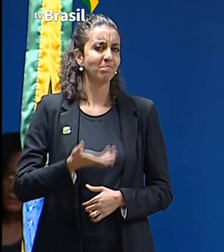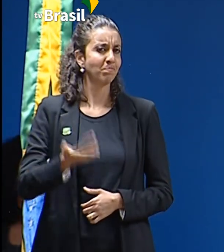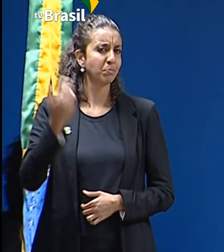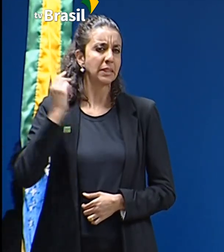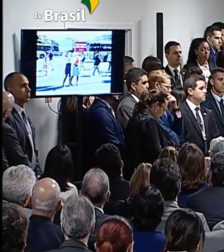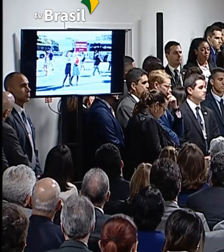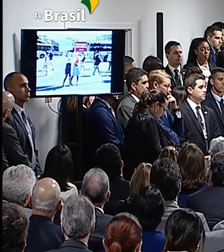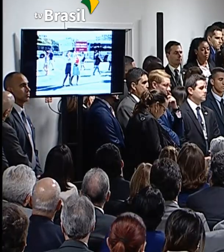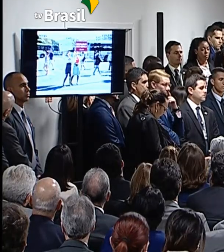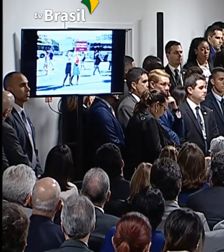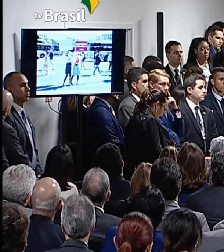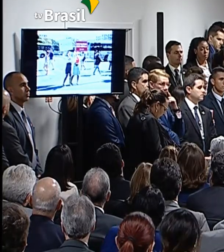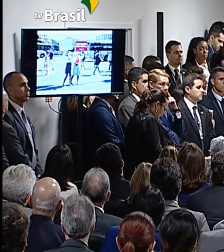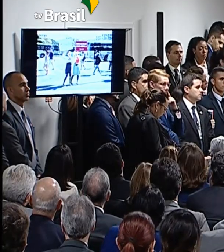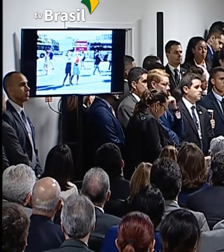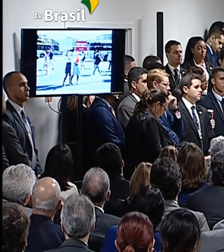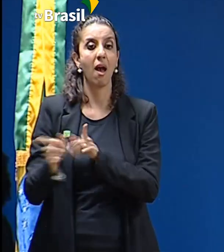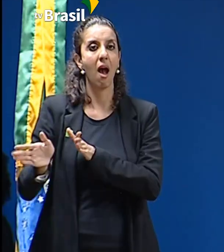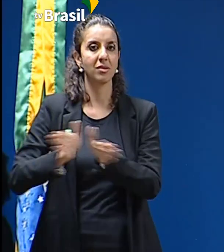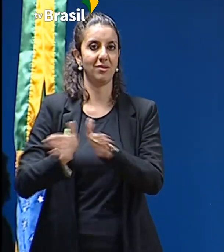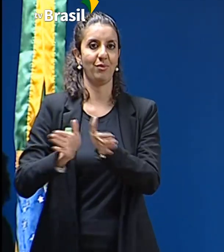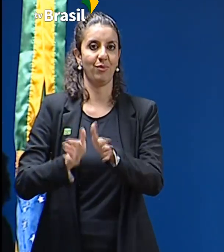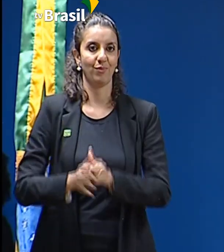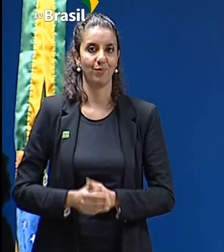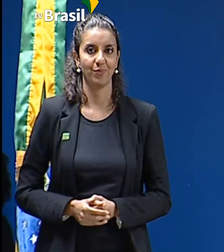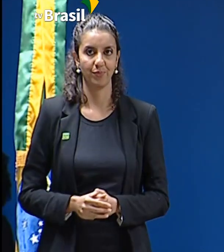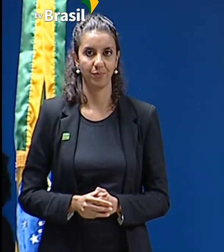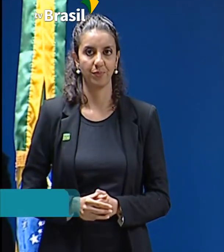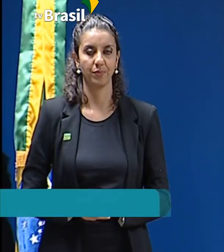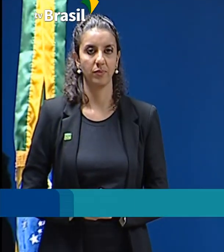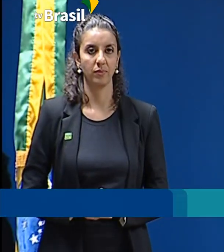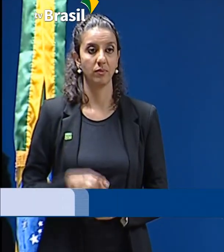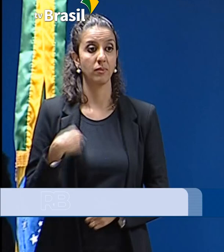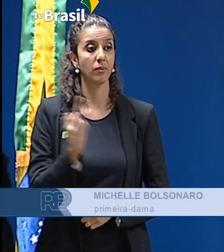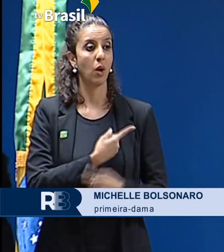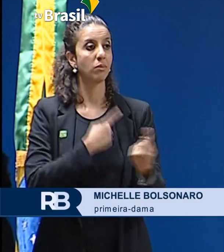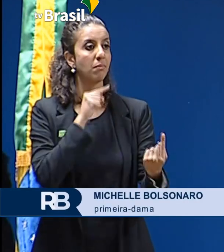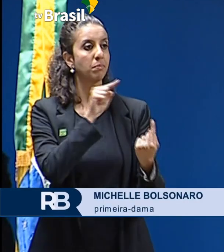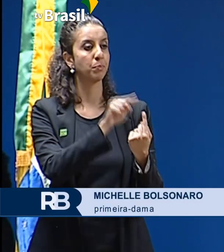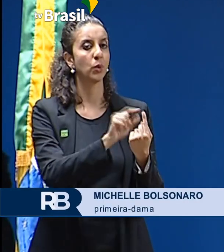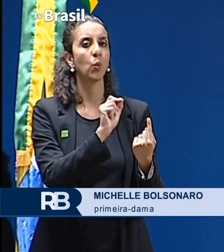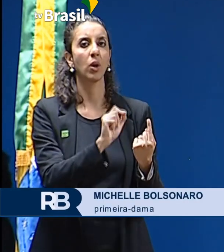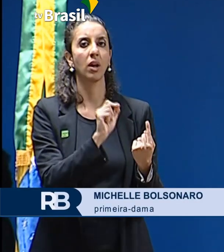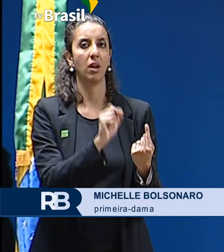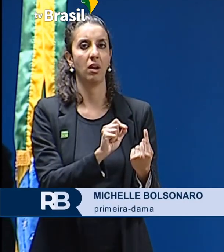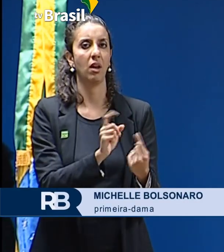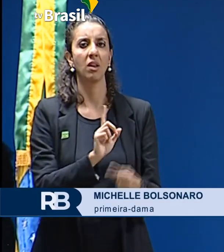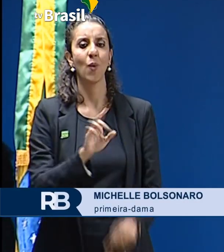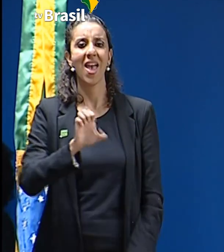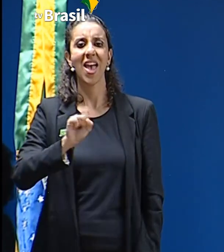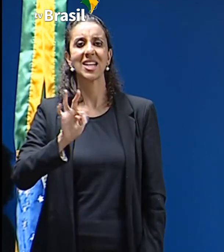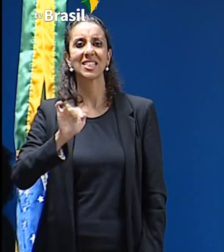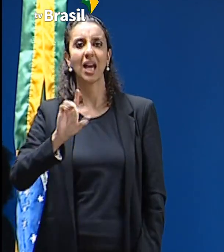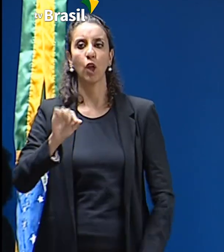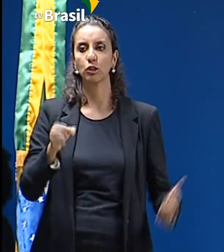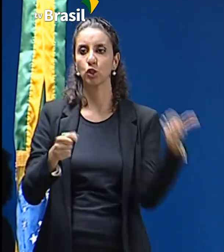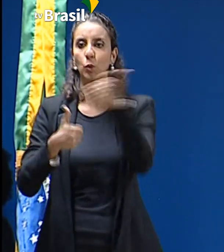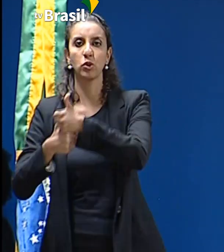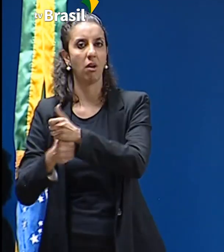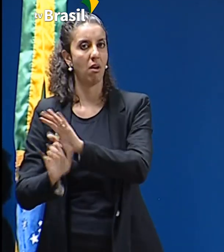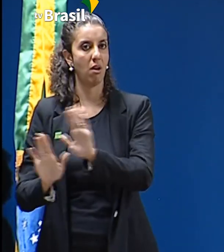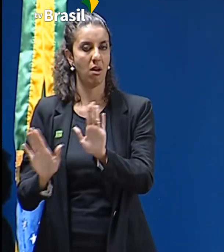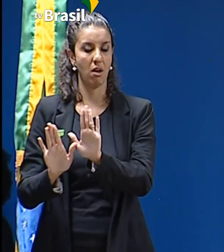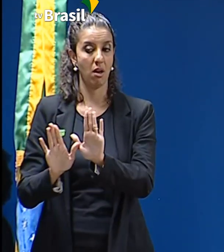Michele Bolsonaro, que participou da cerimônia. Nossa missão como conselho no programa não é substituir o Estado, mas